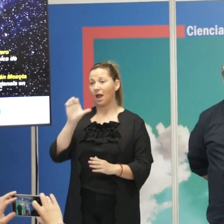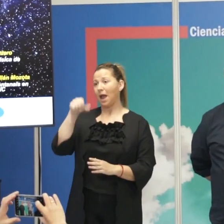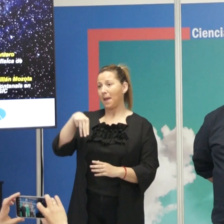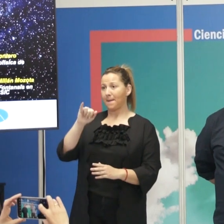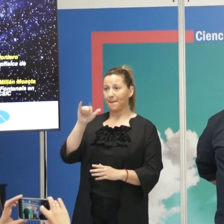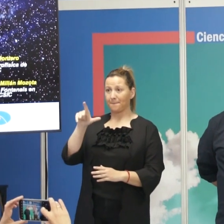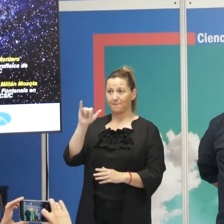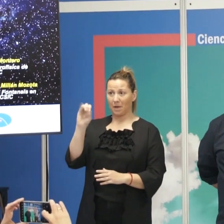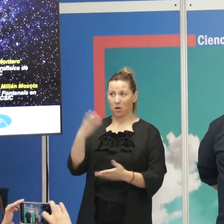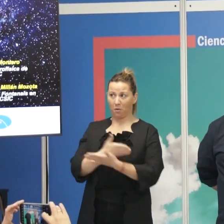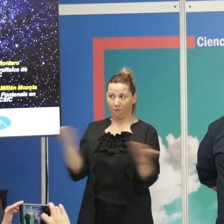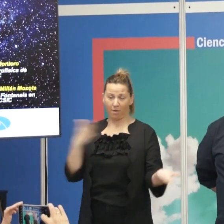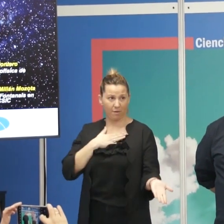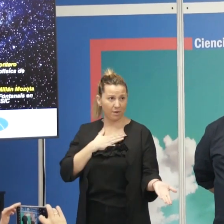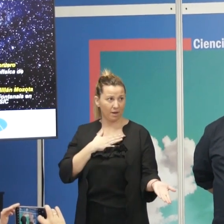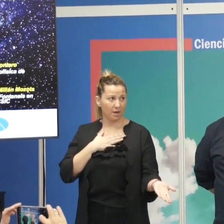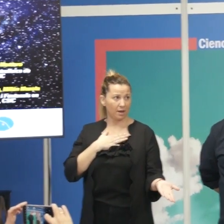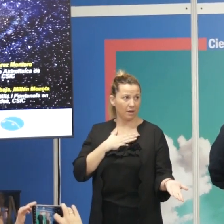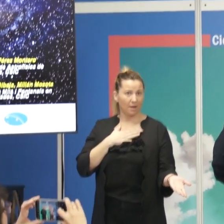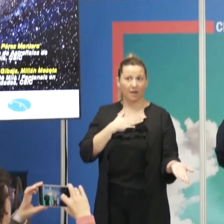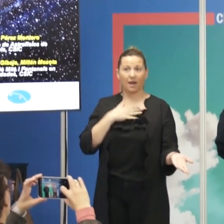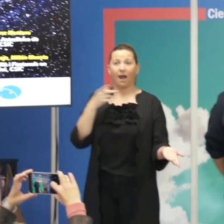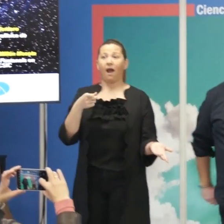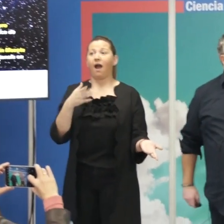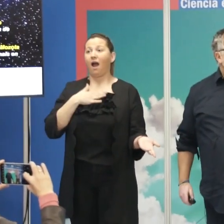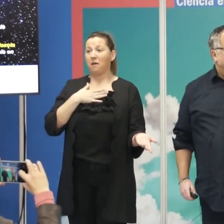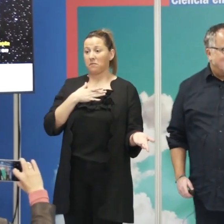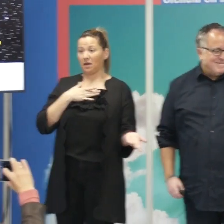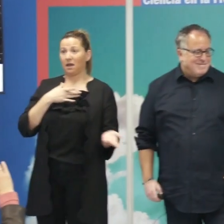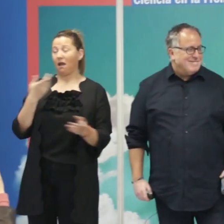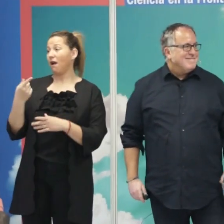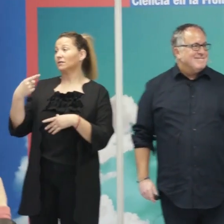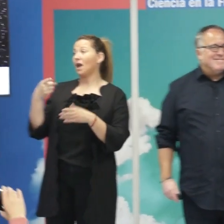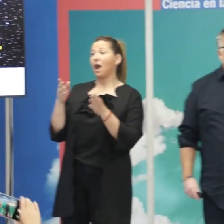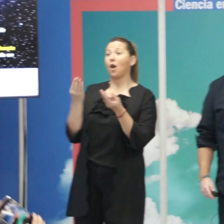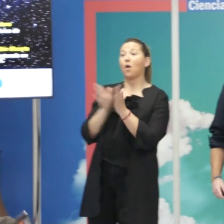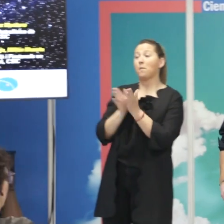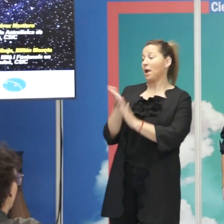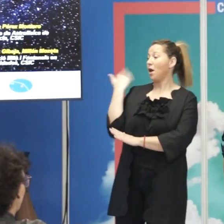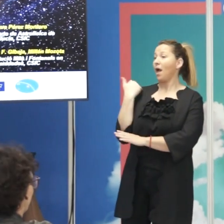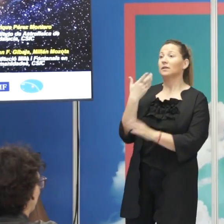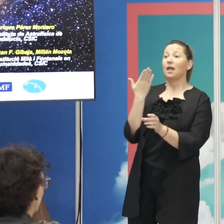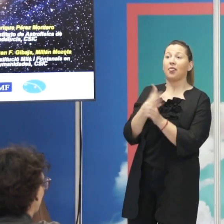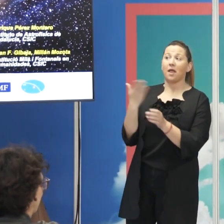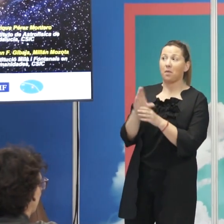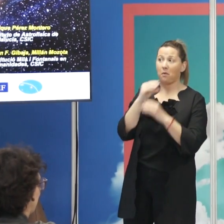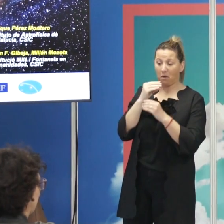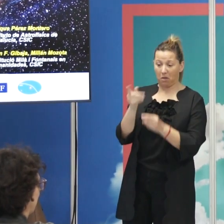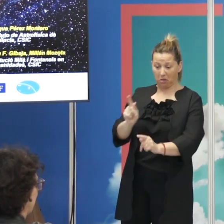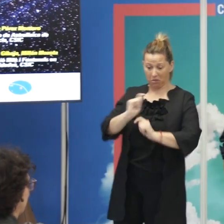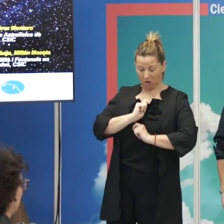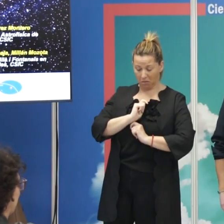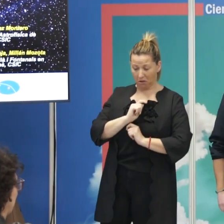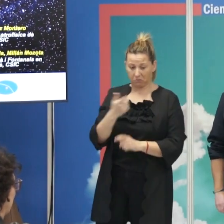mí. Gerardo, el confederación anterior, decía que le daban bocadillo y cerveza, a mí no le dan nada. Pero era por eso que vengo todos los años. Es algo mucho más